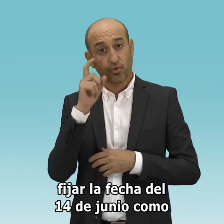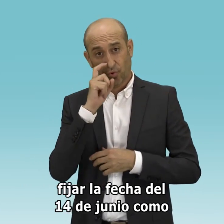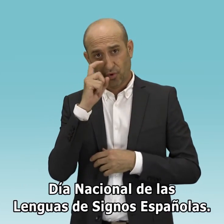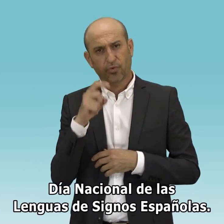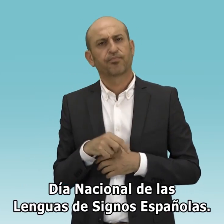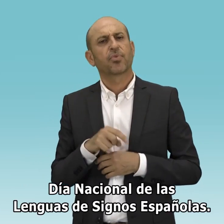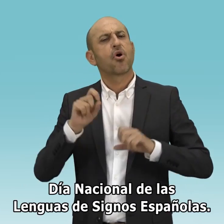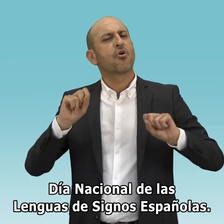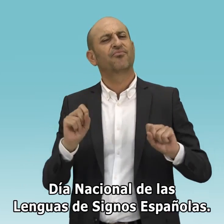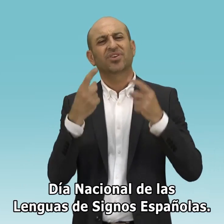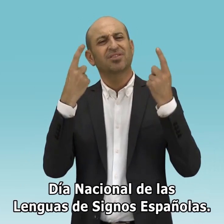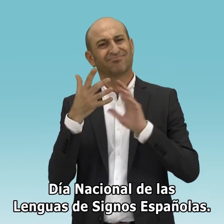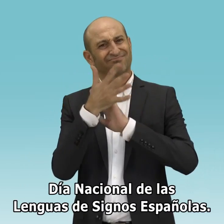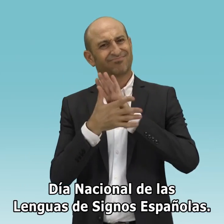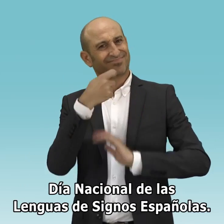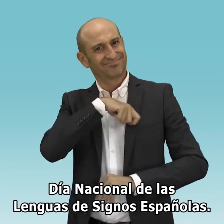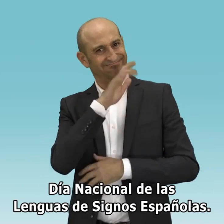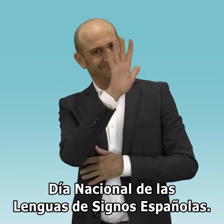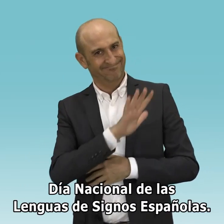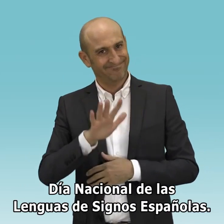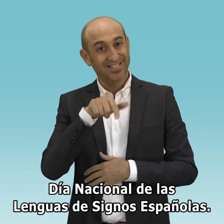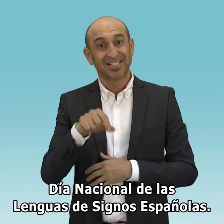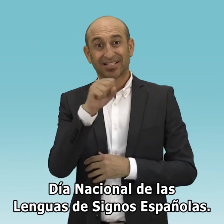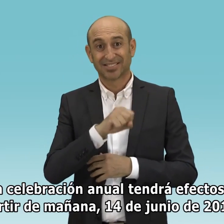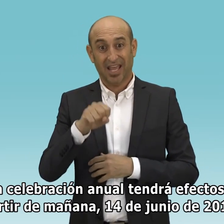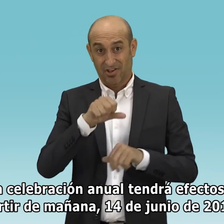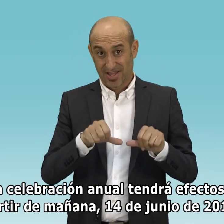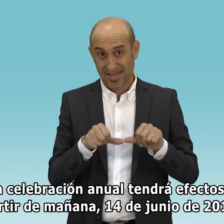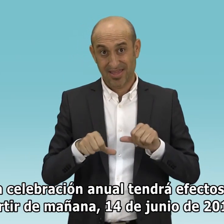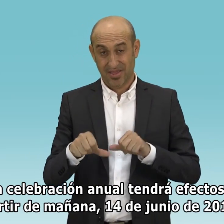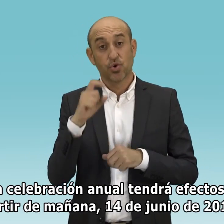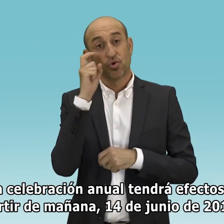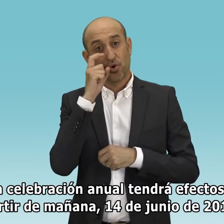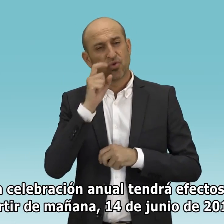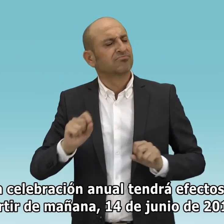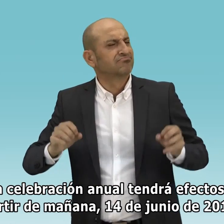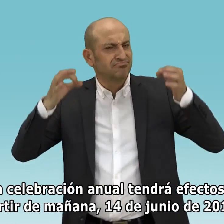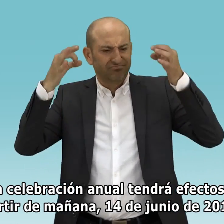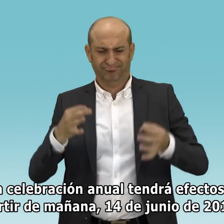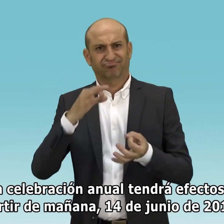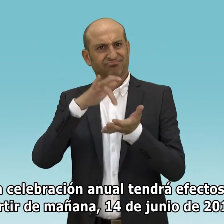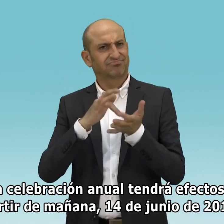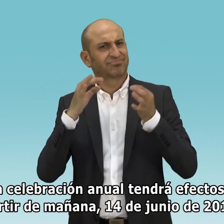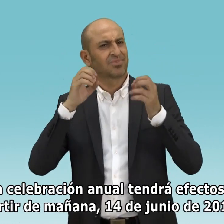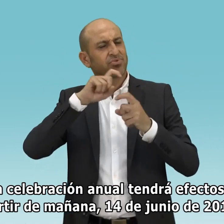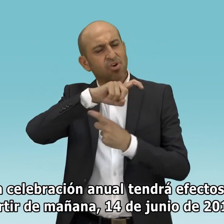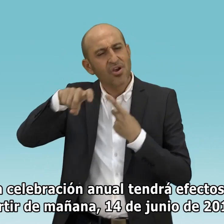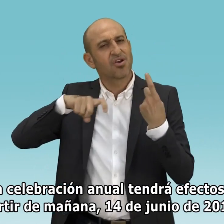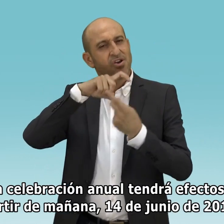como Día Nacional de las Lenguas de Signos Españolas. La celebración anual tendrá efectos a partir de mañana,